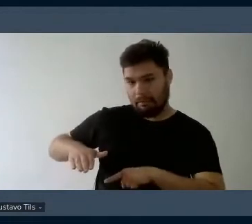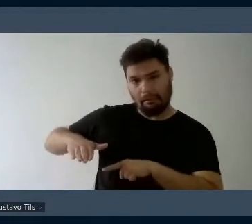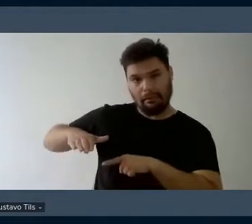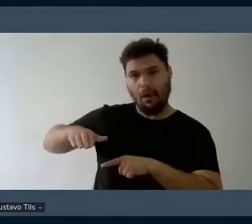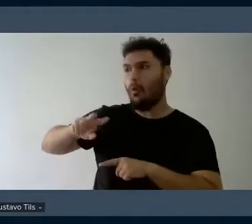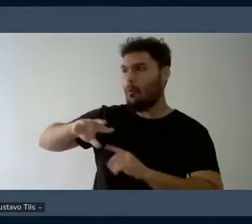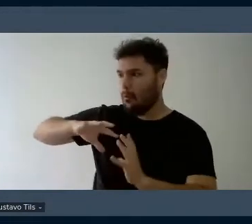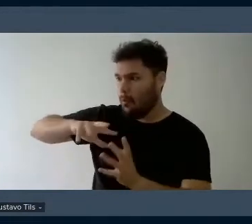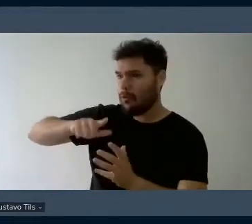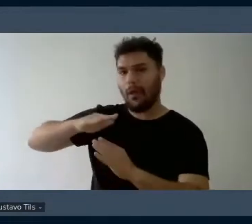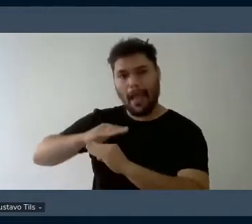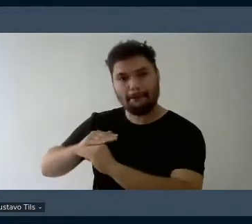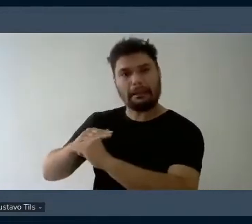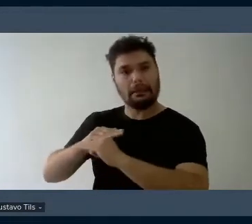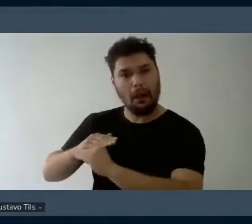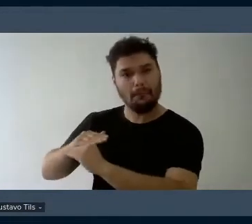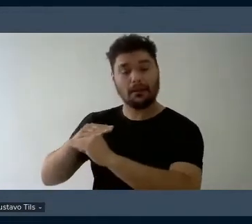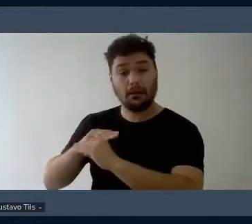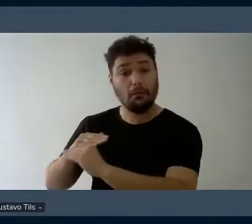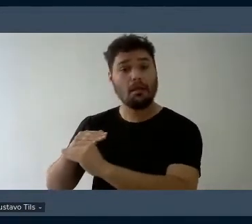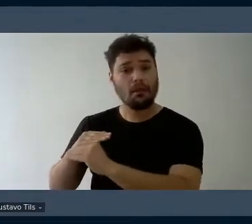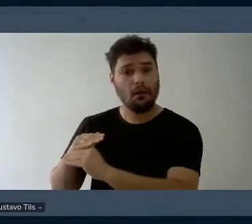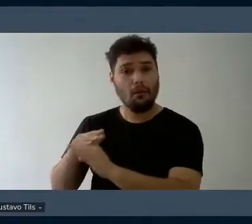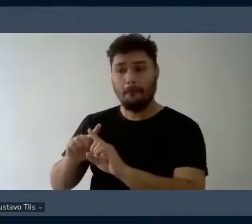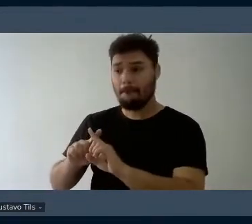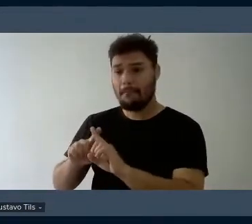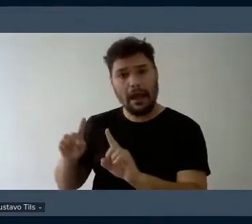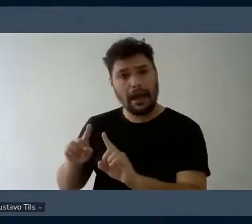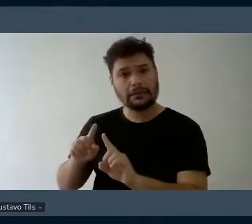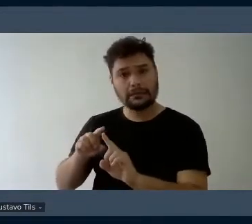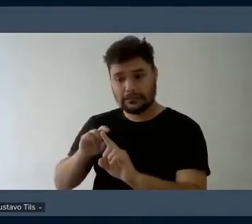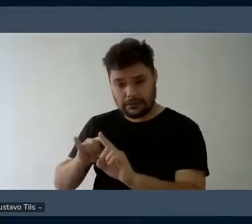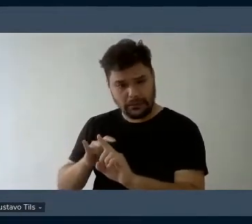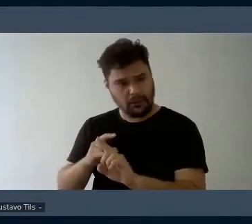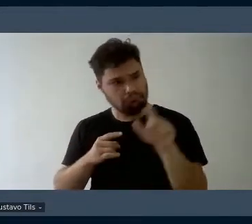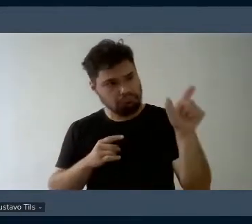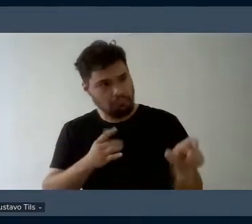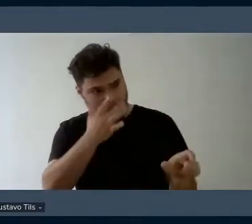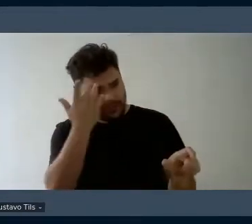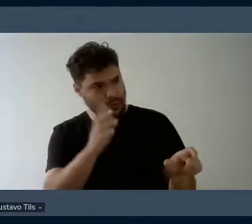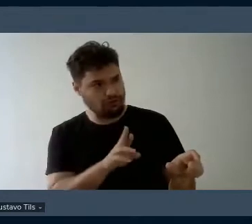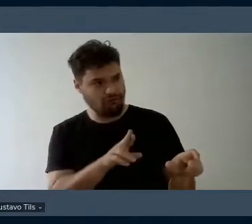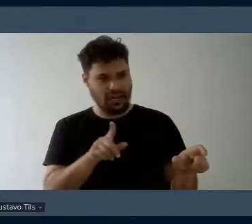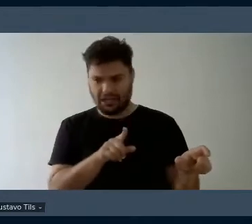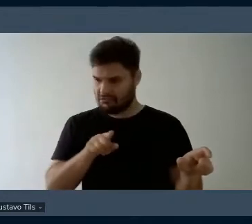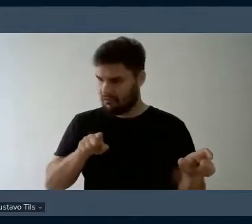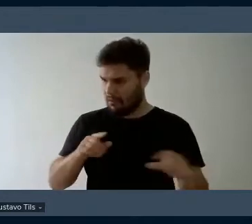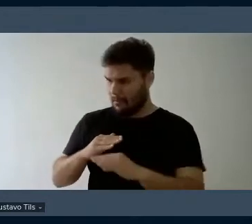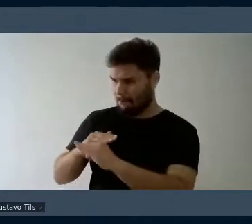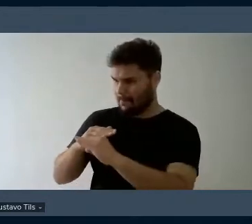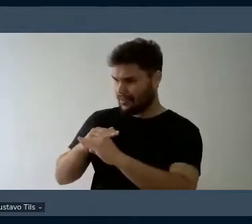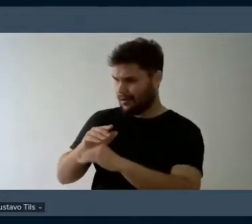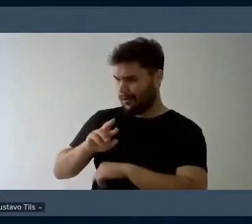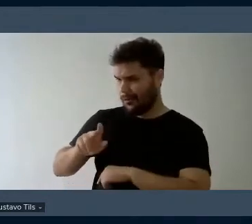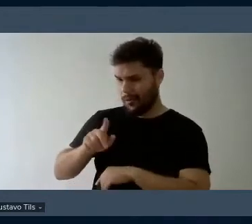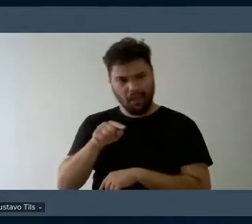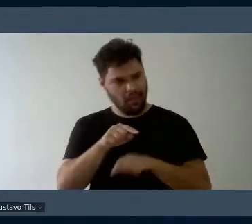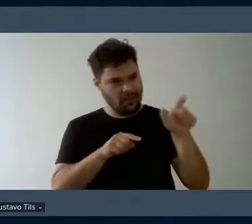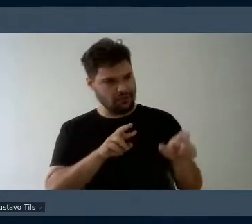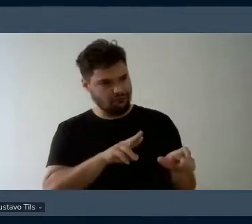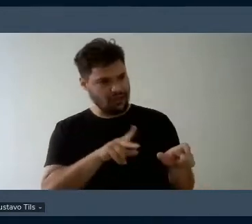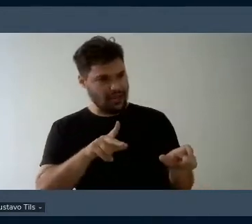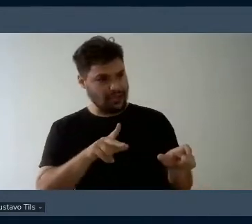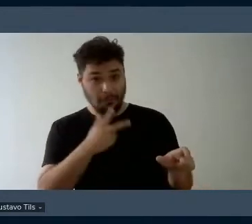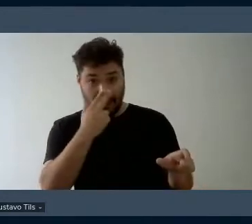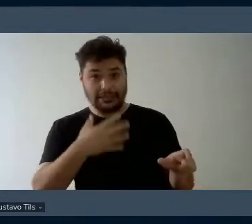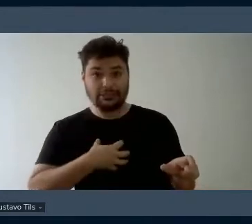se abrem a cada vez que nos permitimos conhecer o diferente em suas mais variadas facetas.